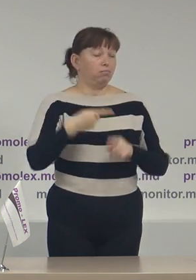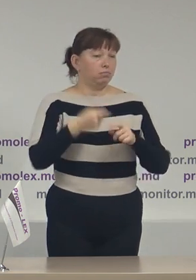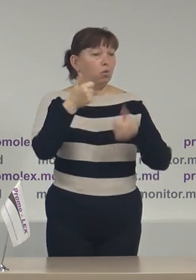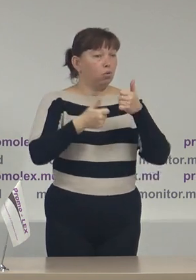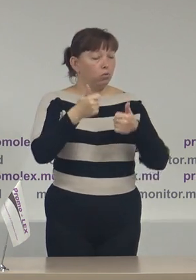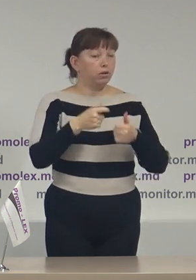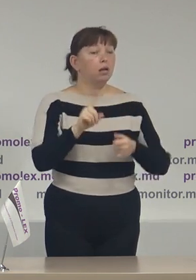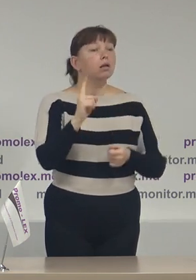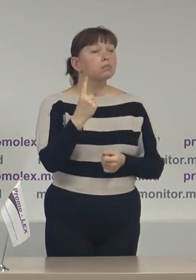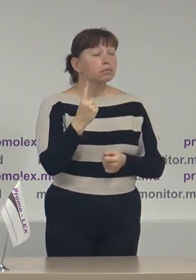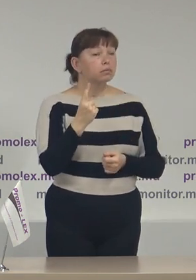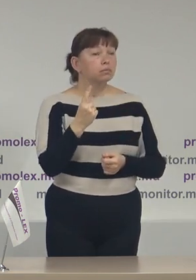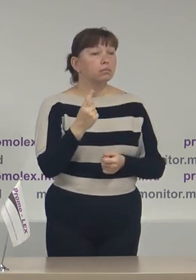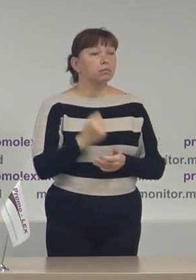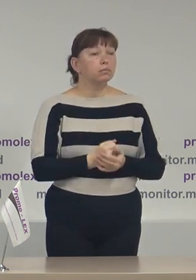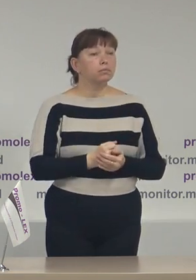cu referire la